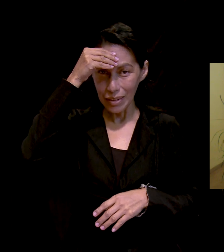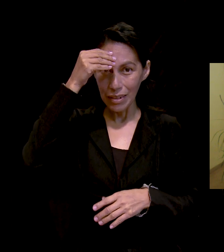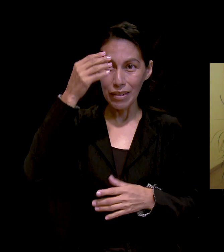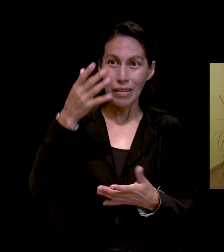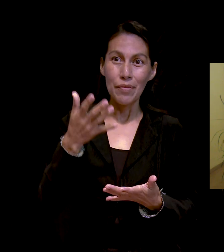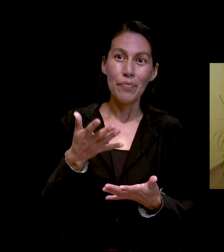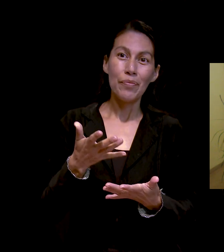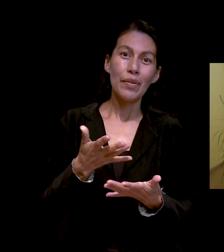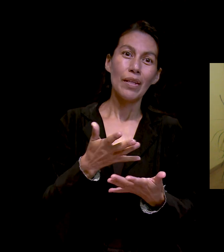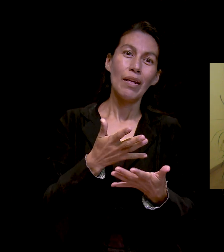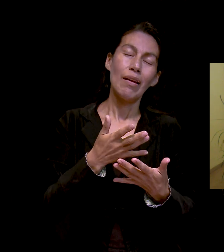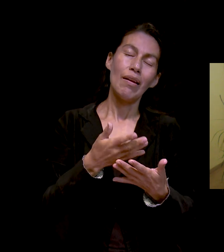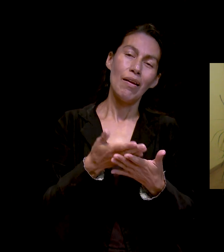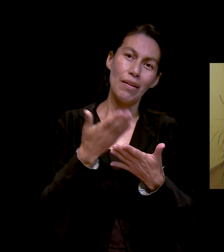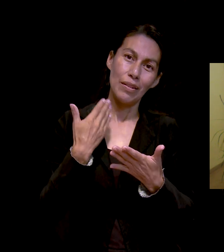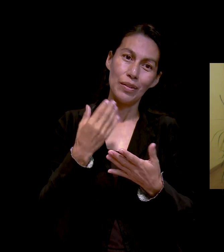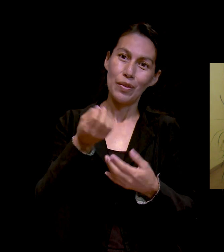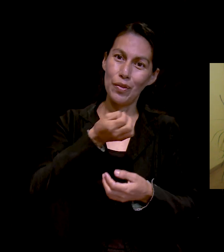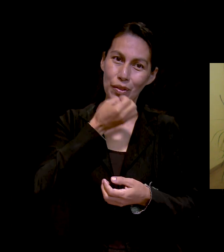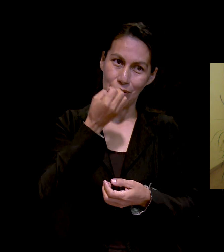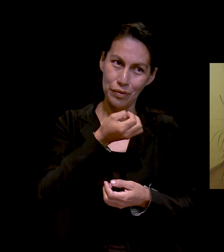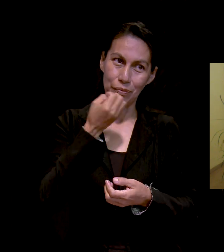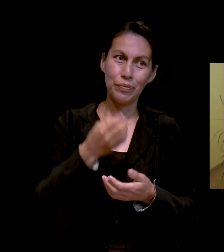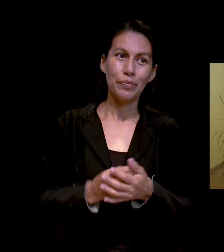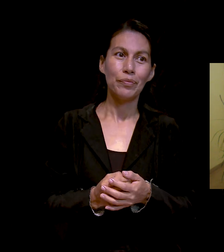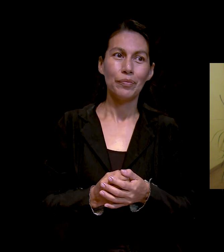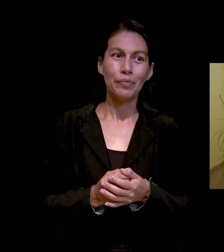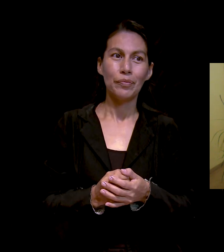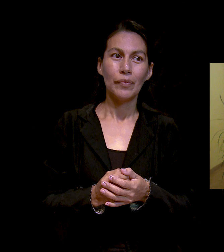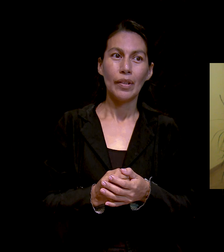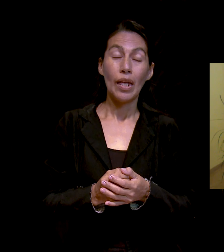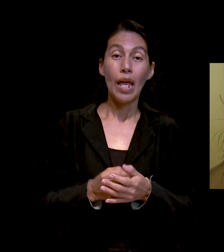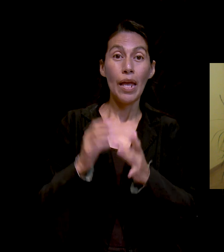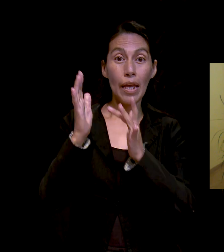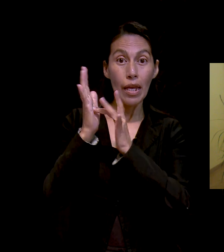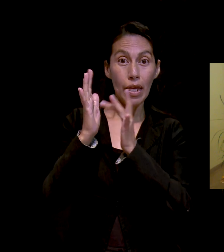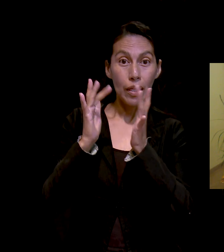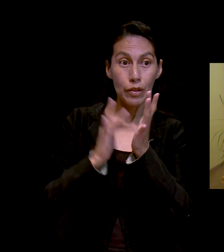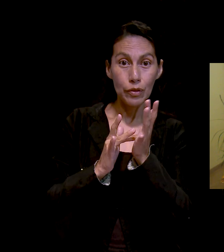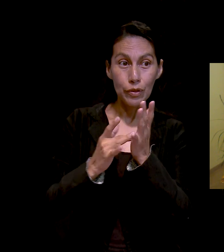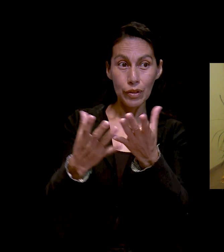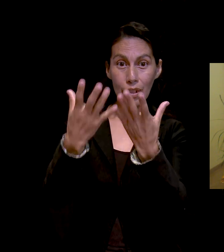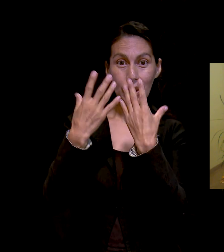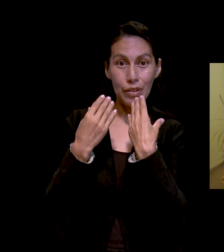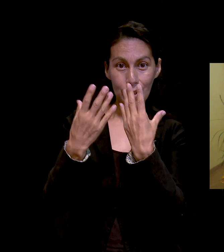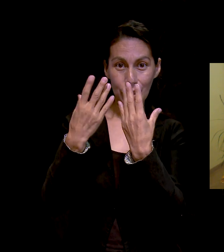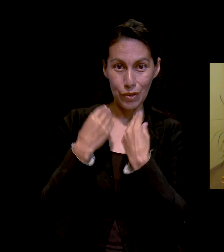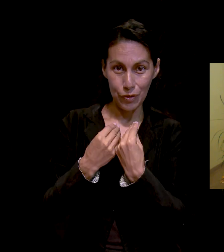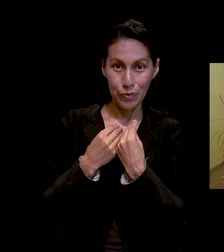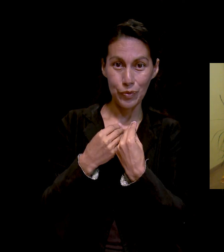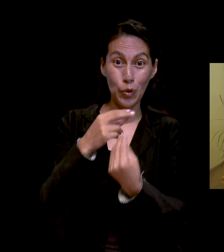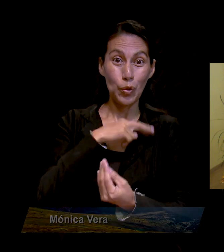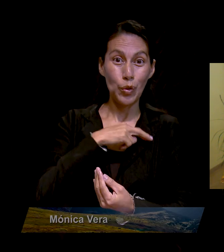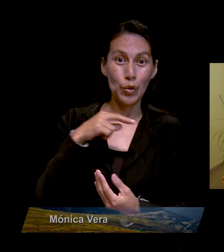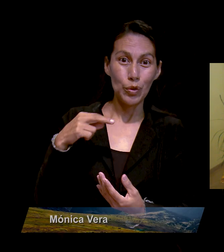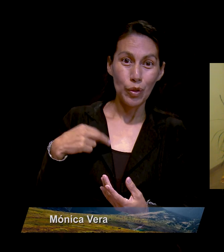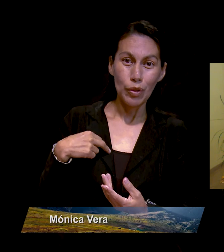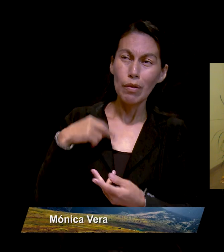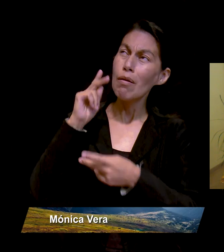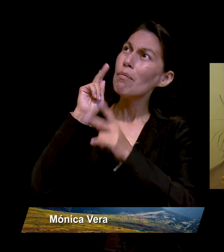poderoso arte y ciencia de la oración. Jesús enseñó que podemos dirigirnos a Dios